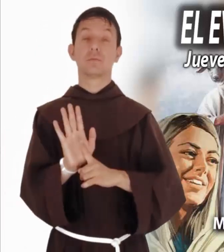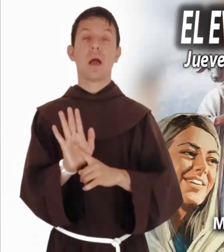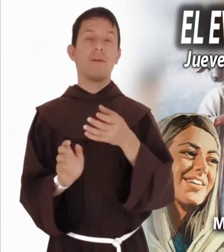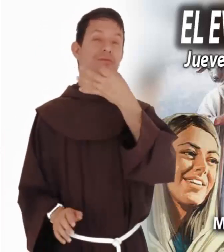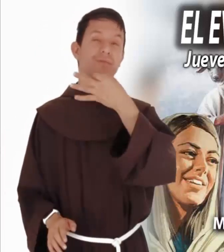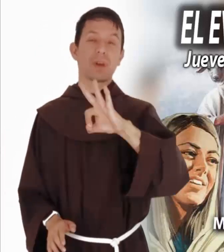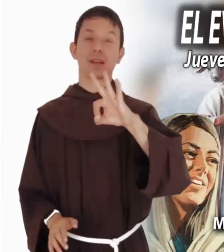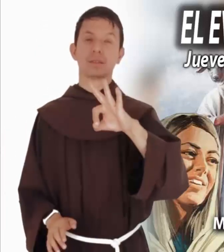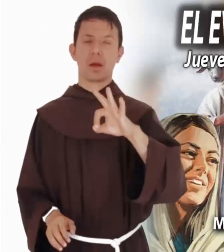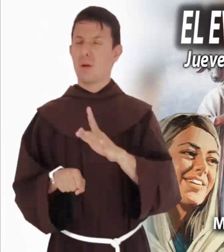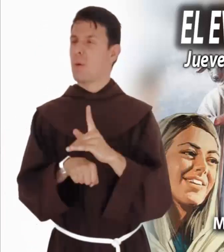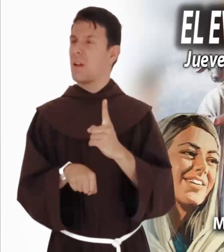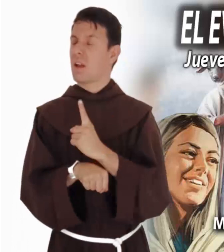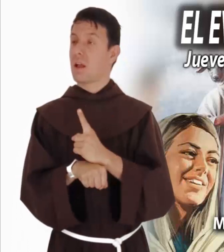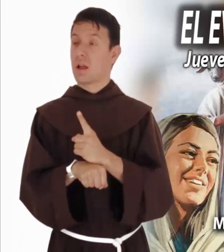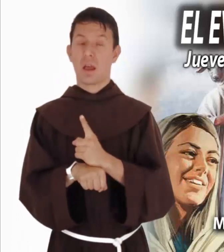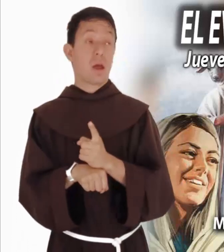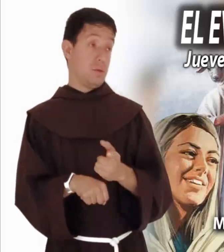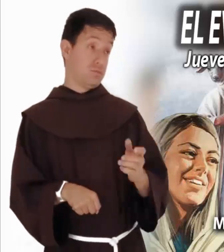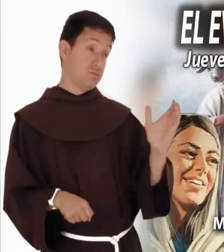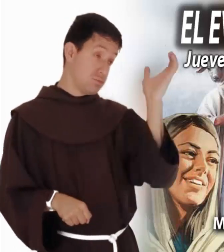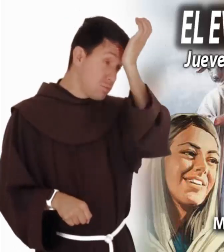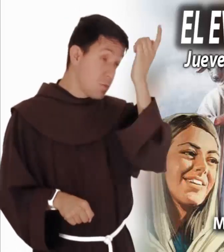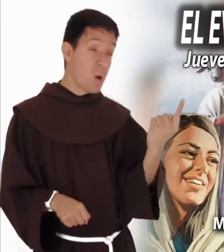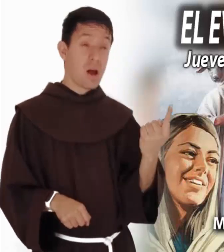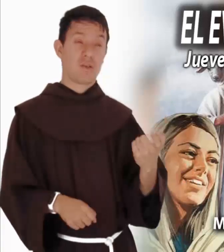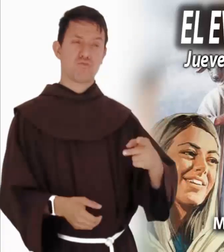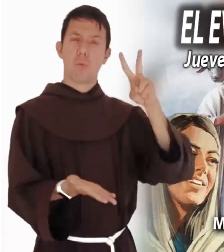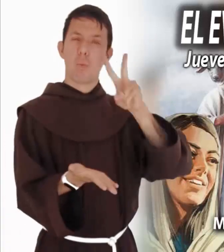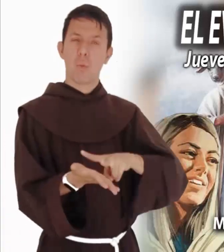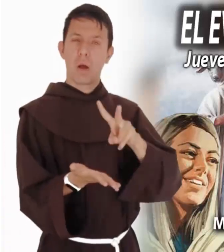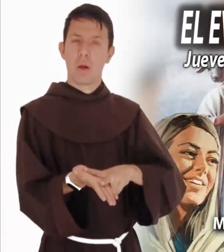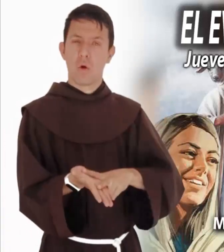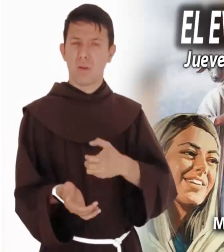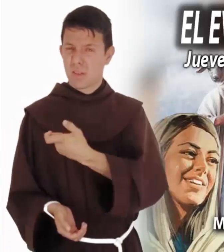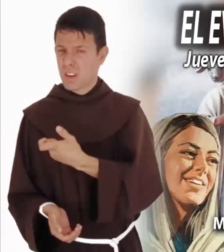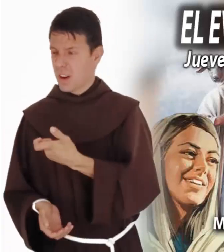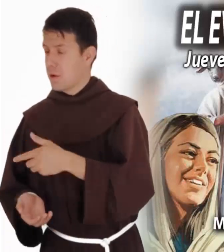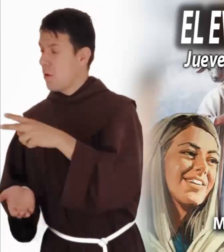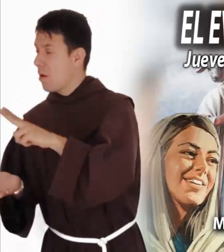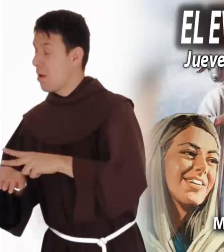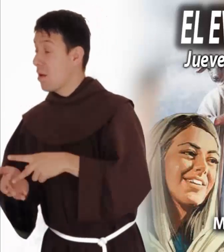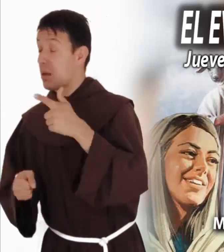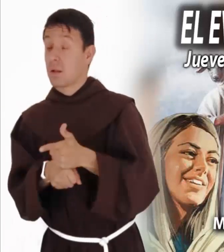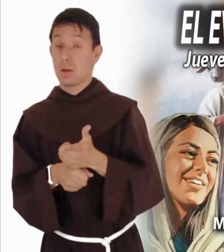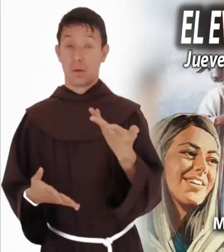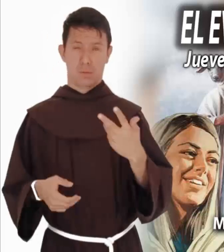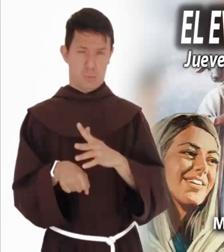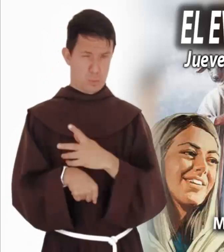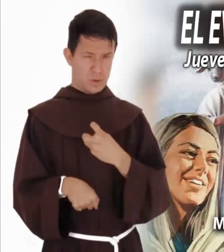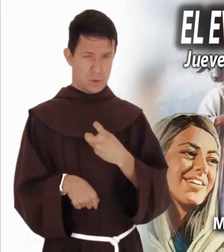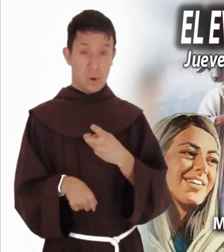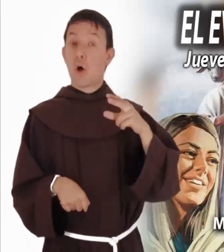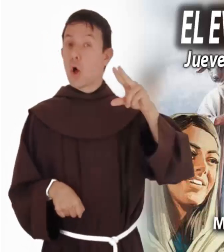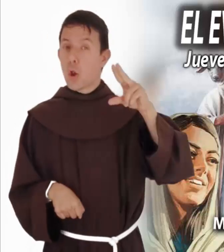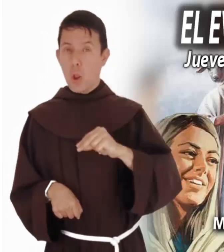Y no porque se haya encontrado una oveja que reportará ganancias o una moneda que será utilizada, sino